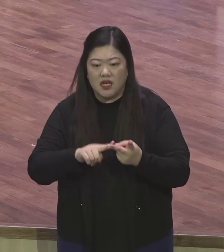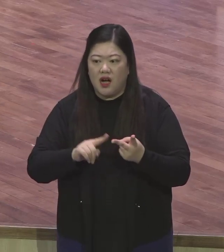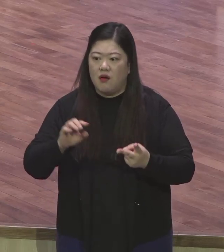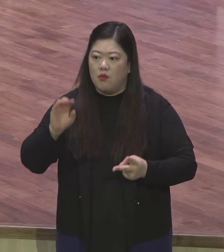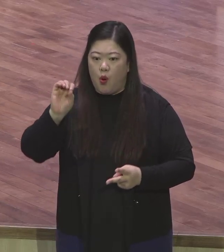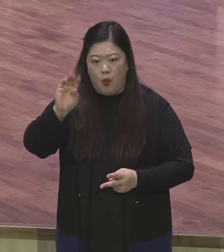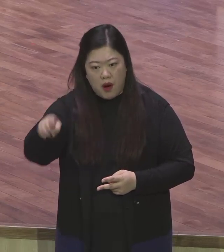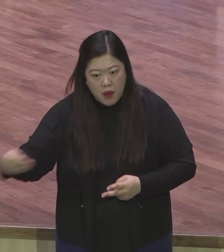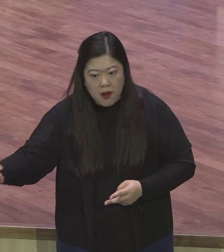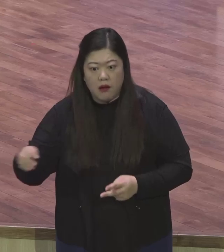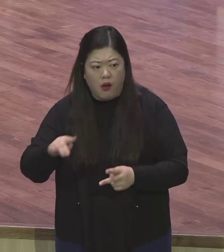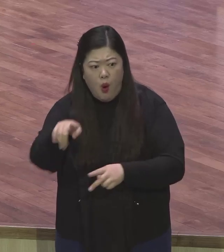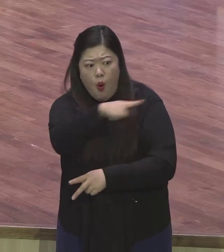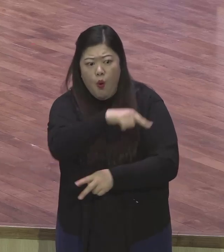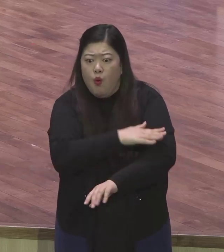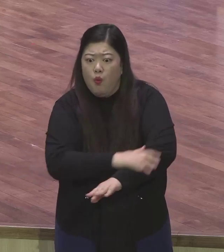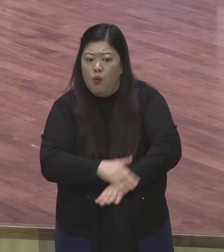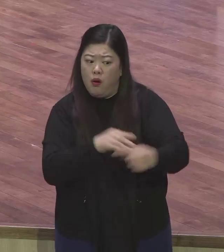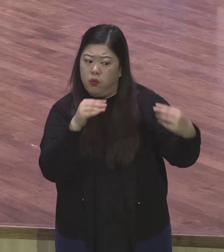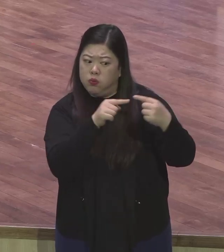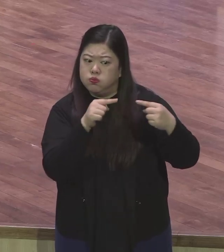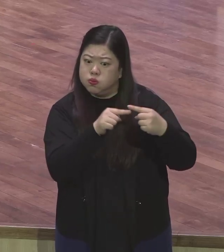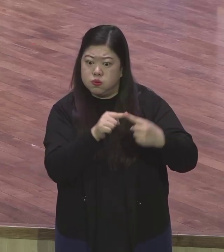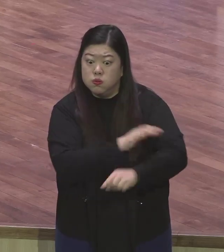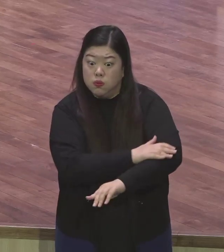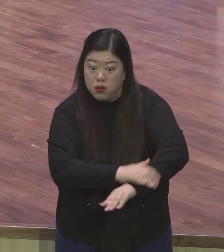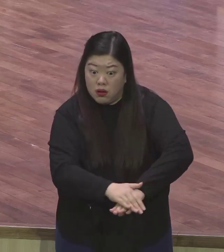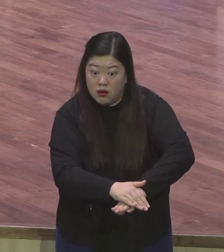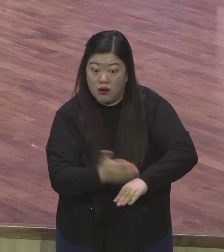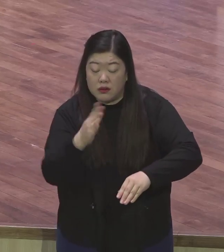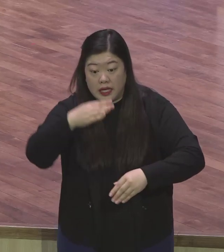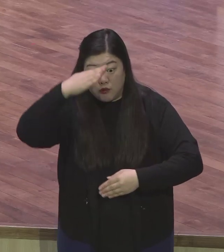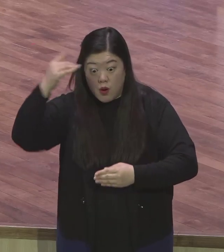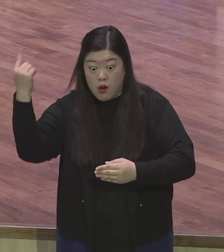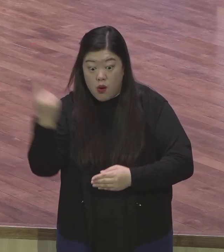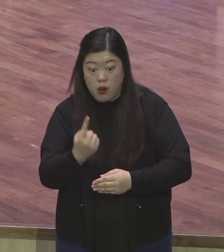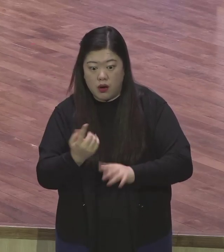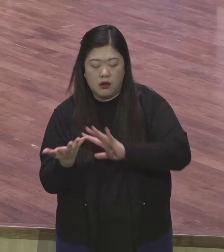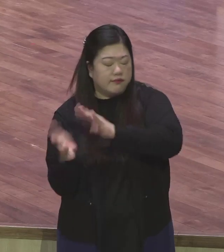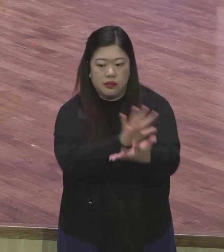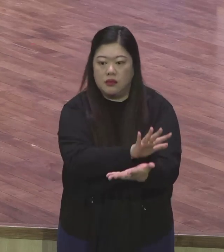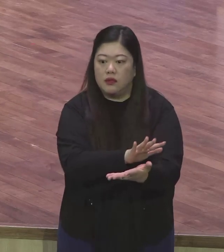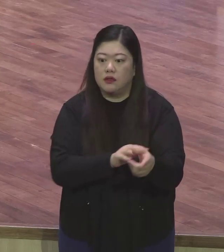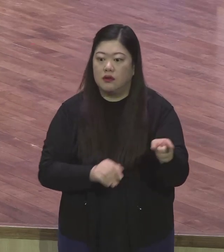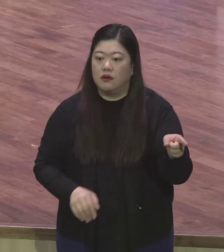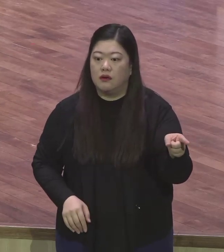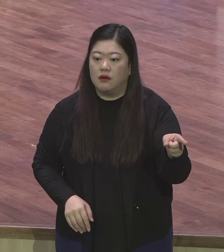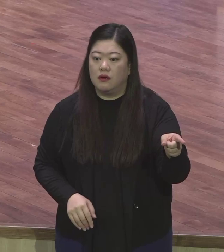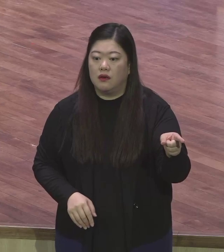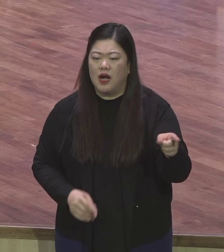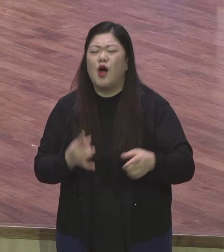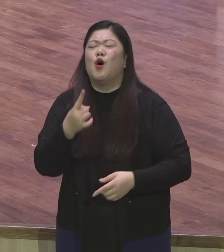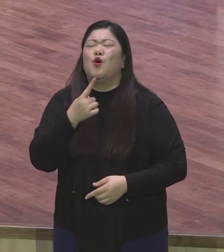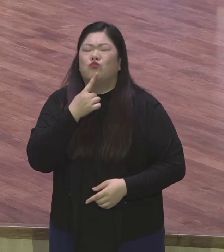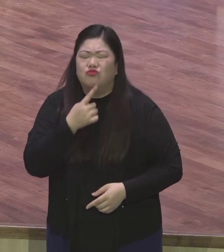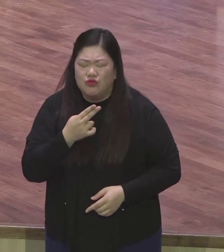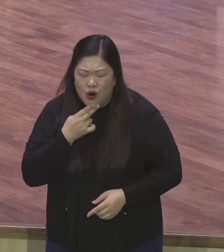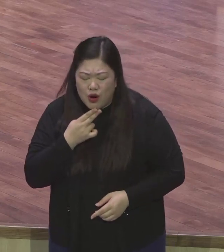뭐 단지 장사를 사업의 본질은 당연하지만 대통령이 되었으면